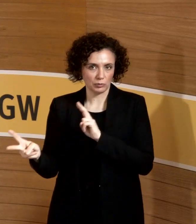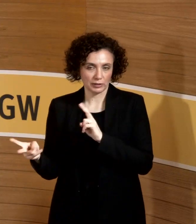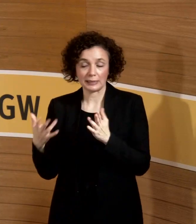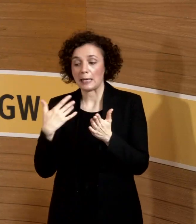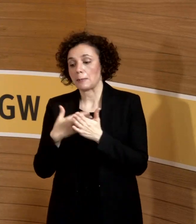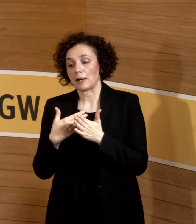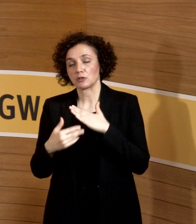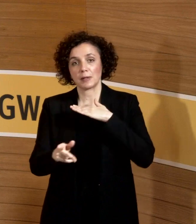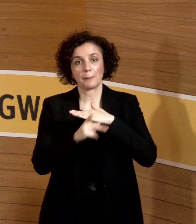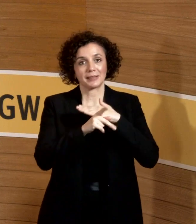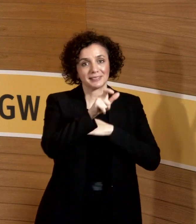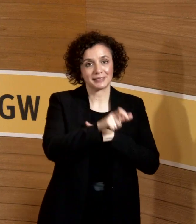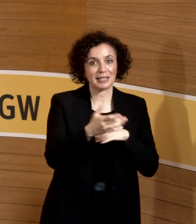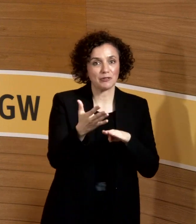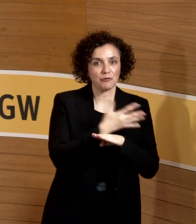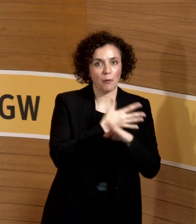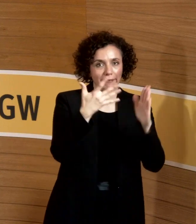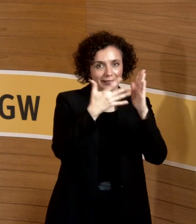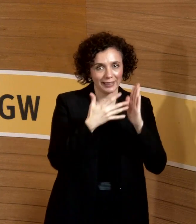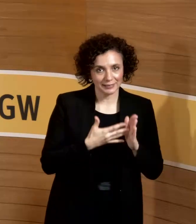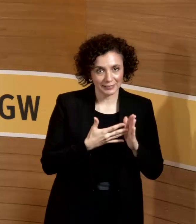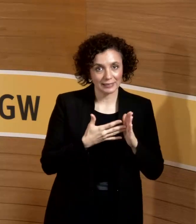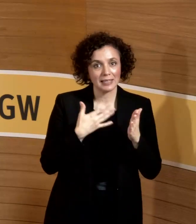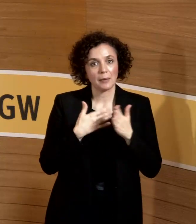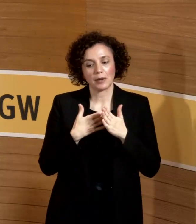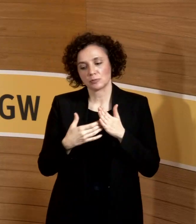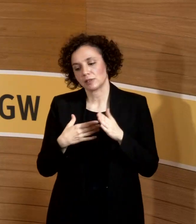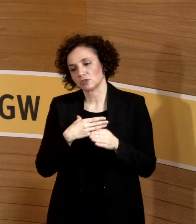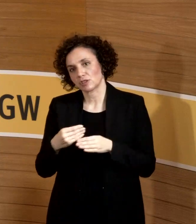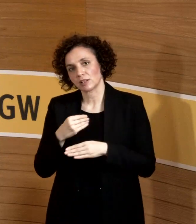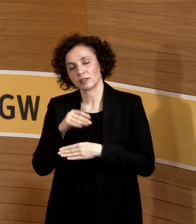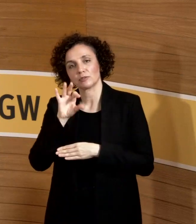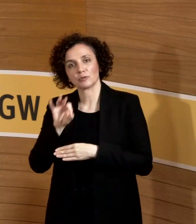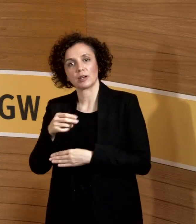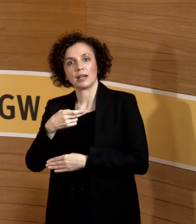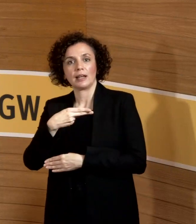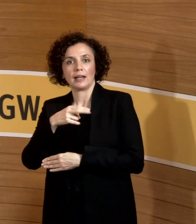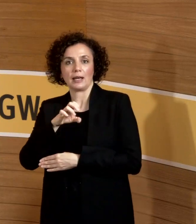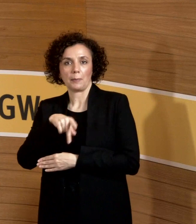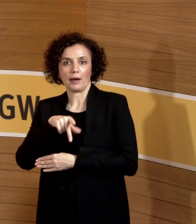Patienten, stillende ist bezüglich Hepatitis B immun. Solche Dinge,